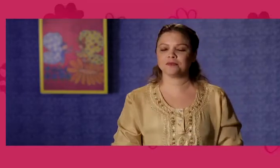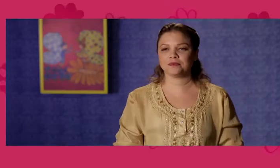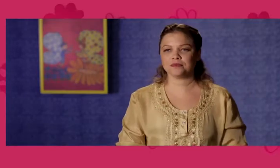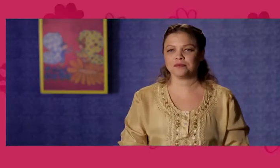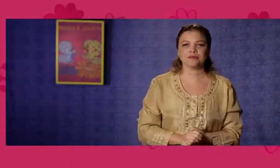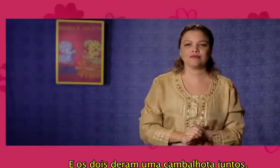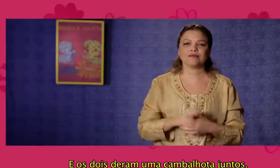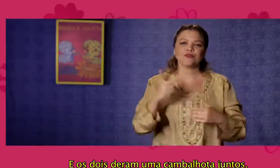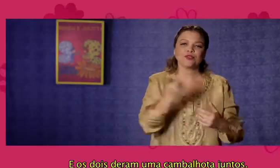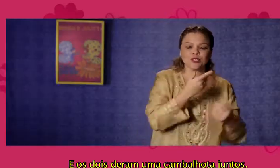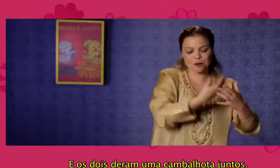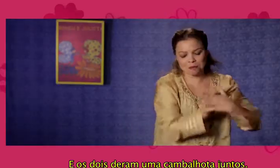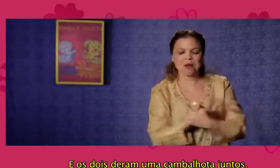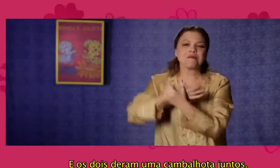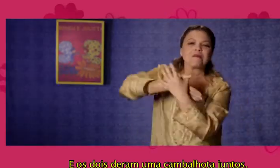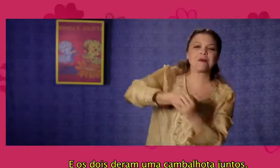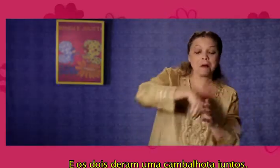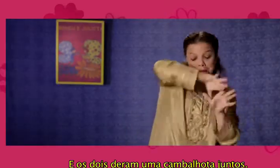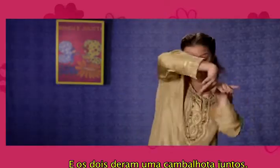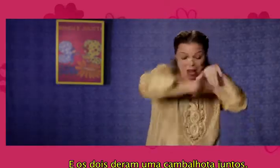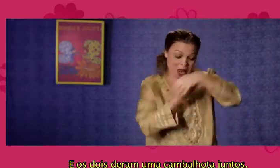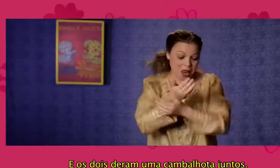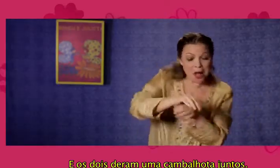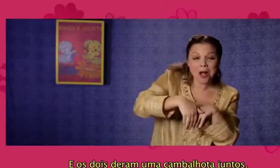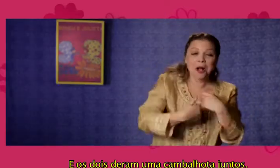E os dois deram uma cambalhota juntos.